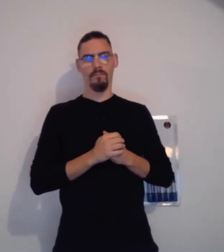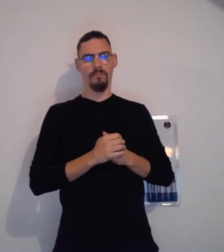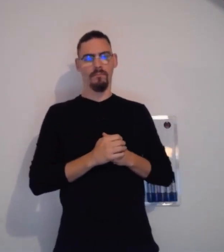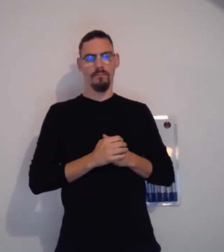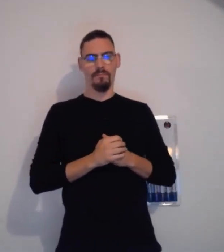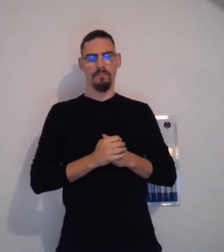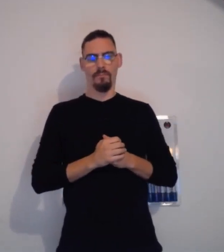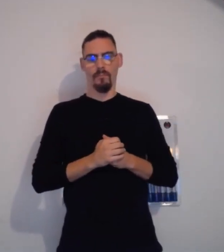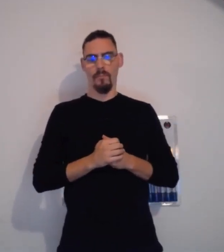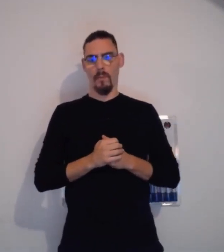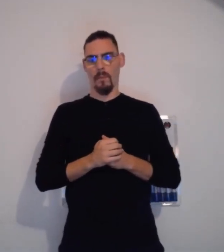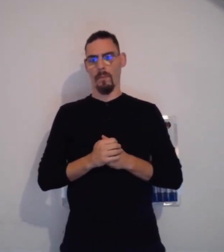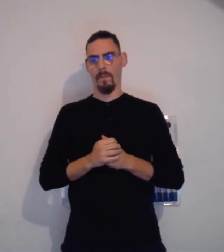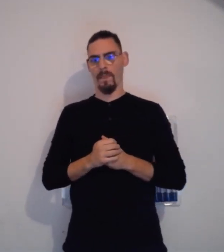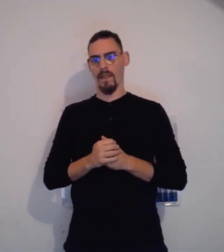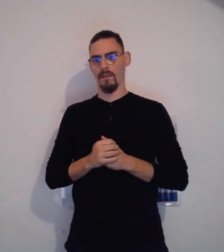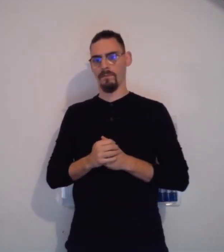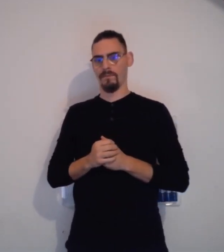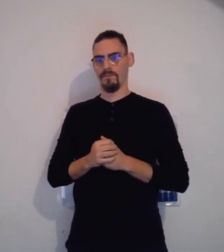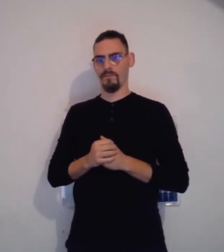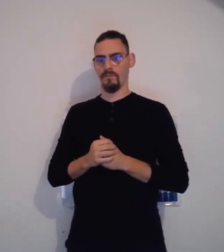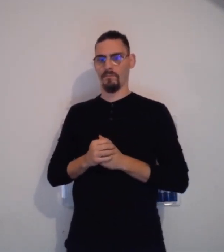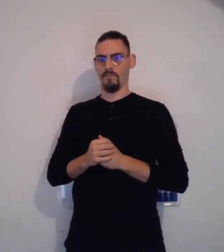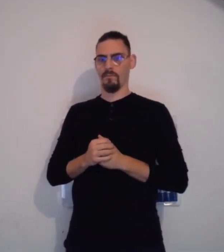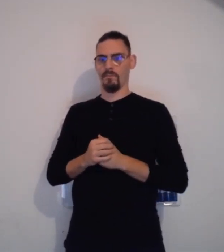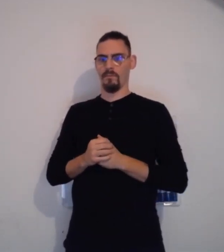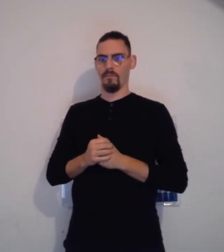entendent mal, qui entendent mal ces sons, justement.